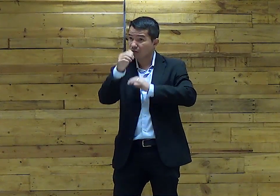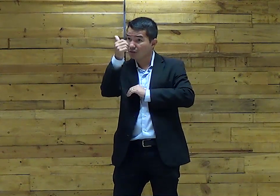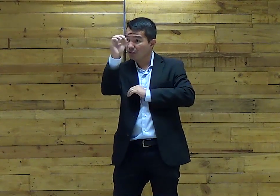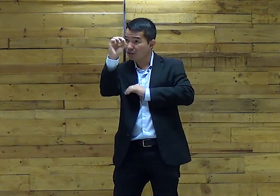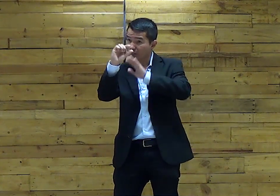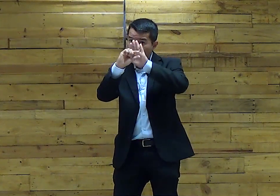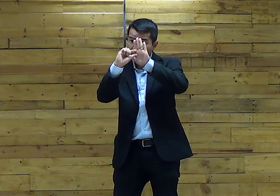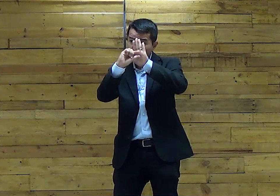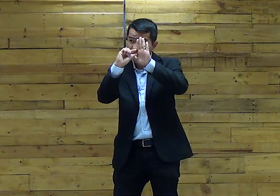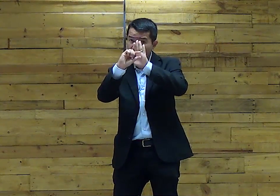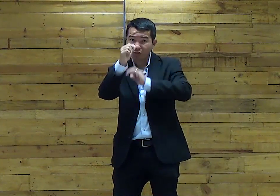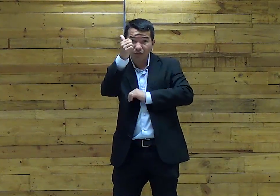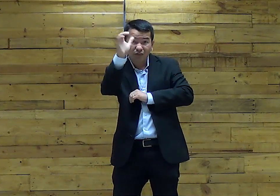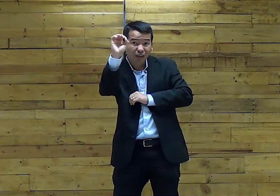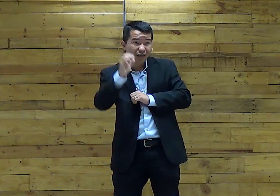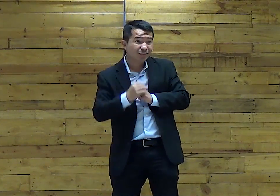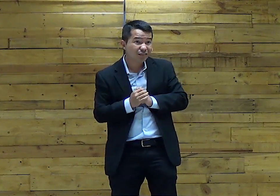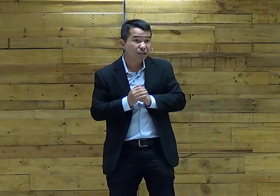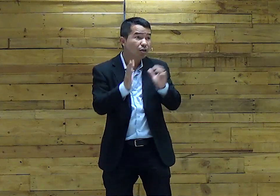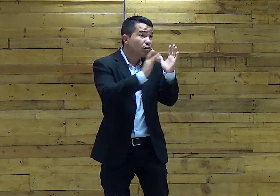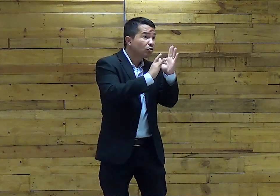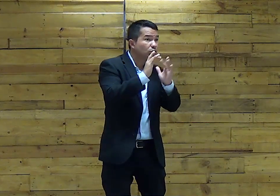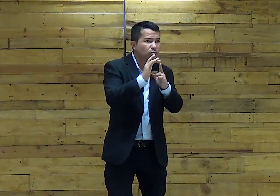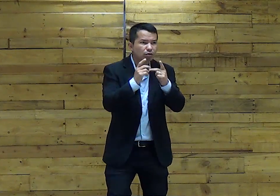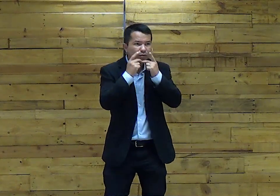E de novo Capítulo 36 Explica o quê?